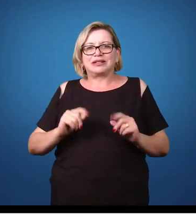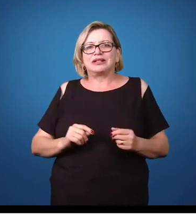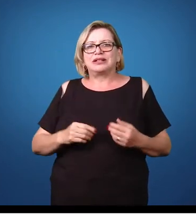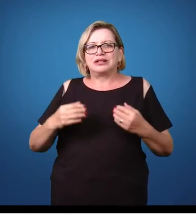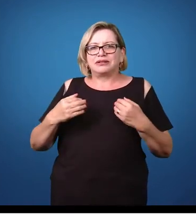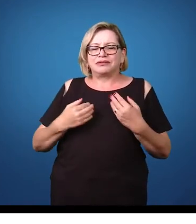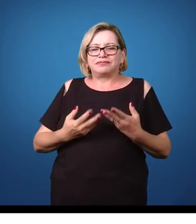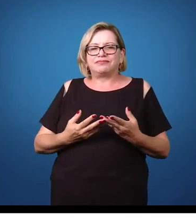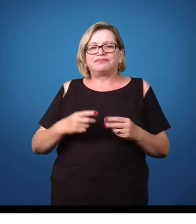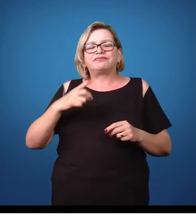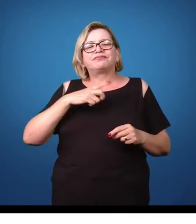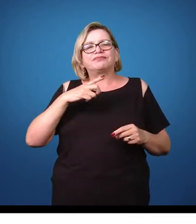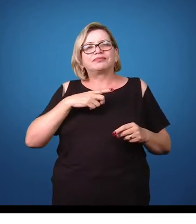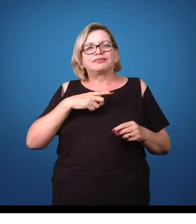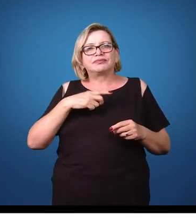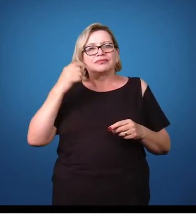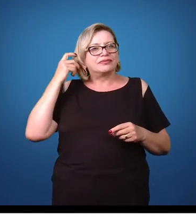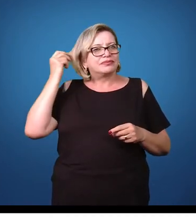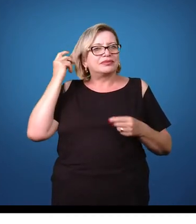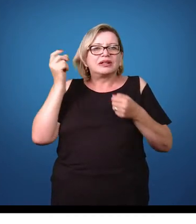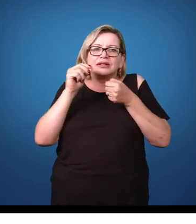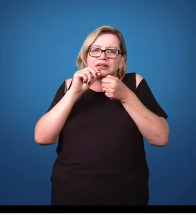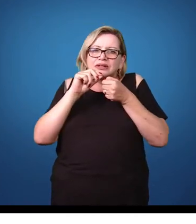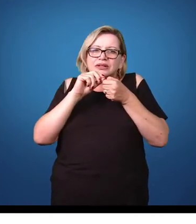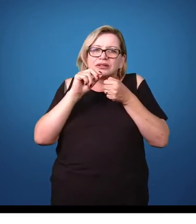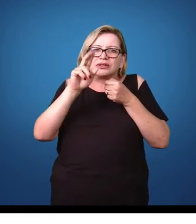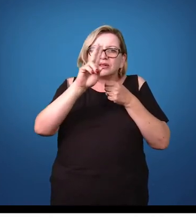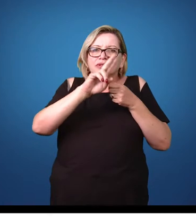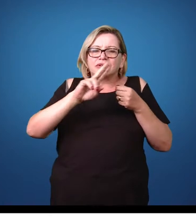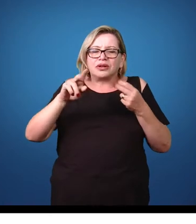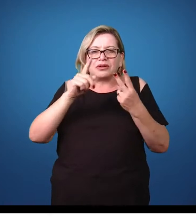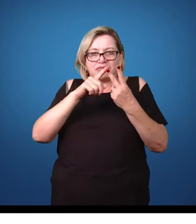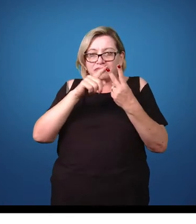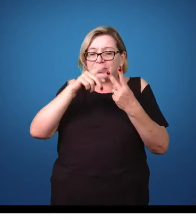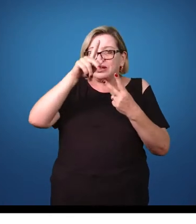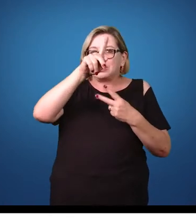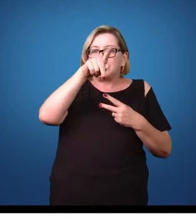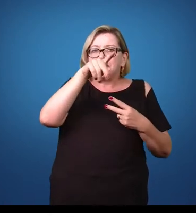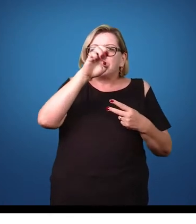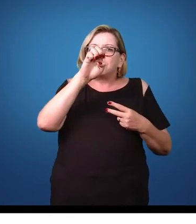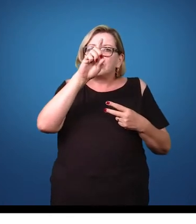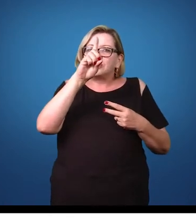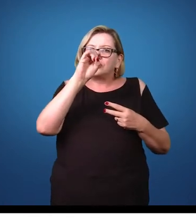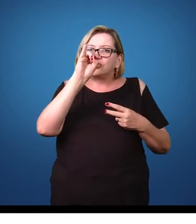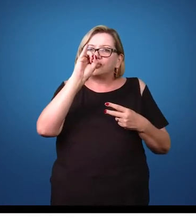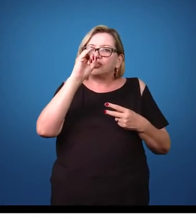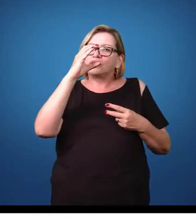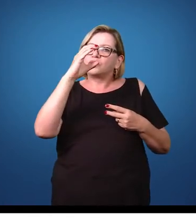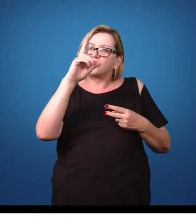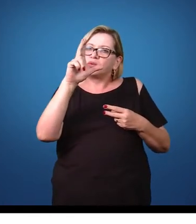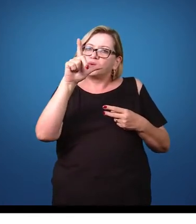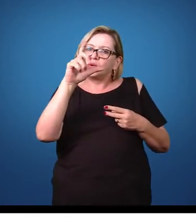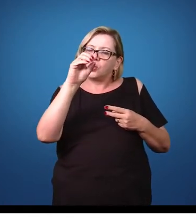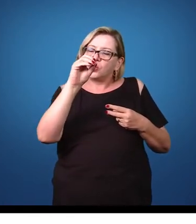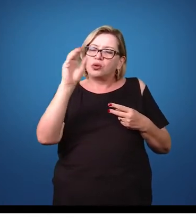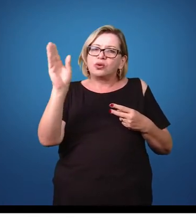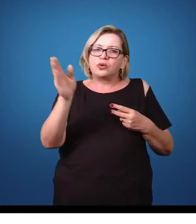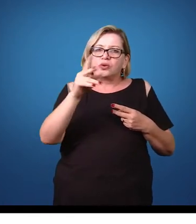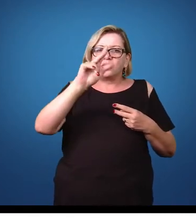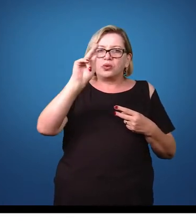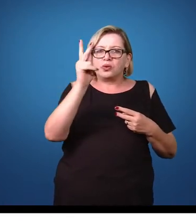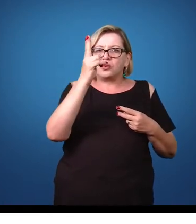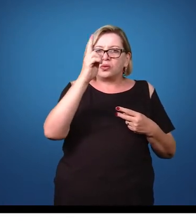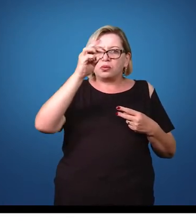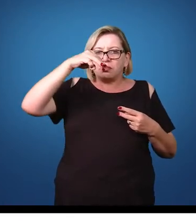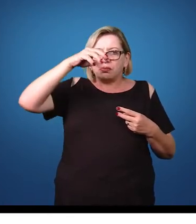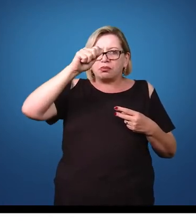no cabelo, no couro cabeludo. Esse piolho é chamado de pedículos humanes, ele